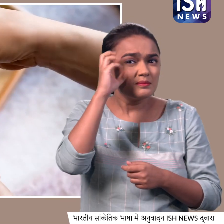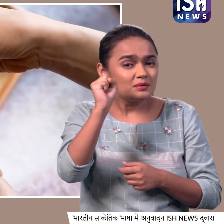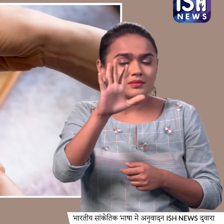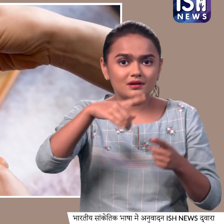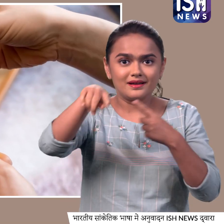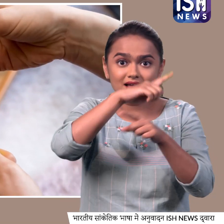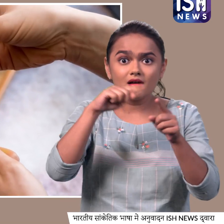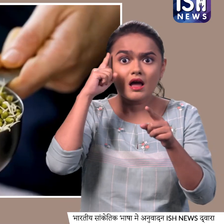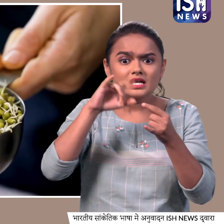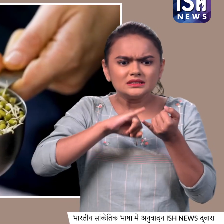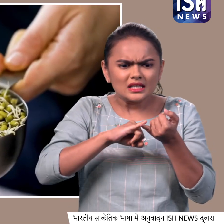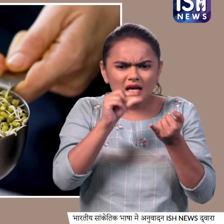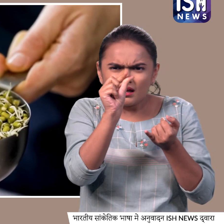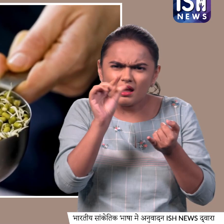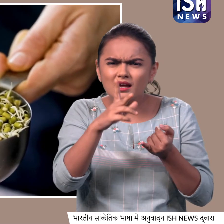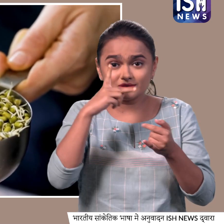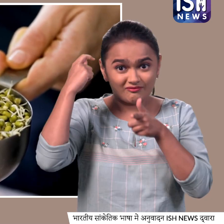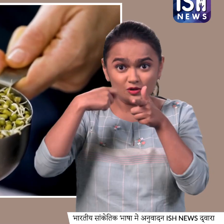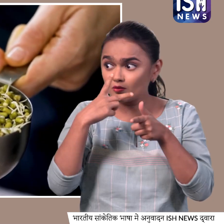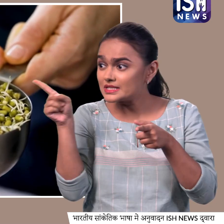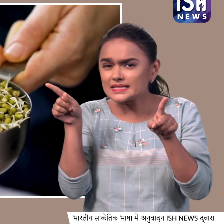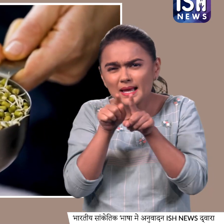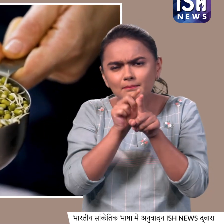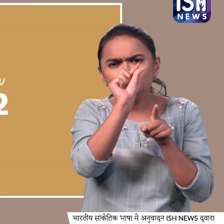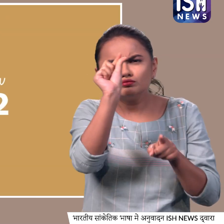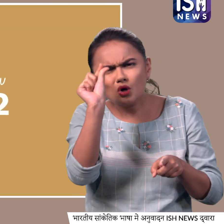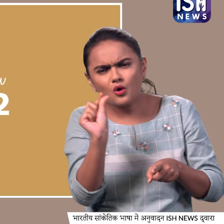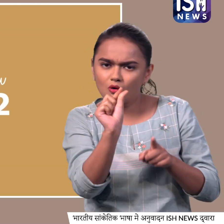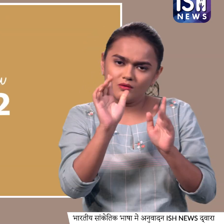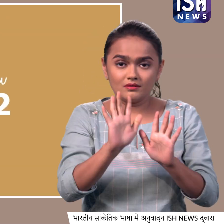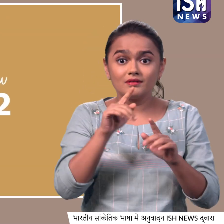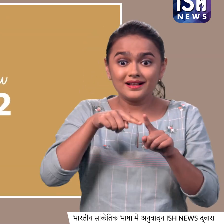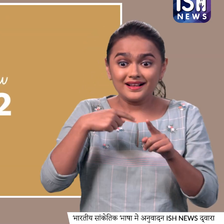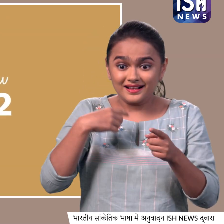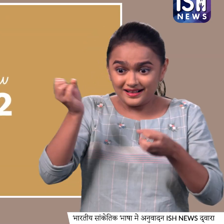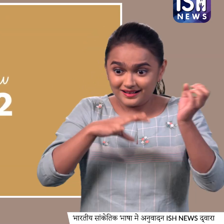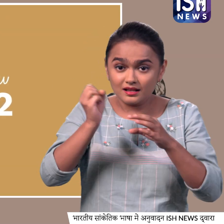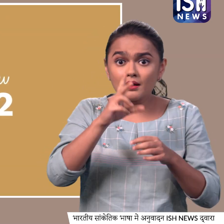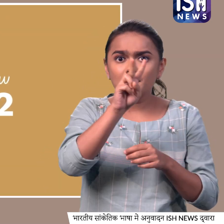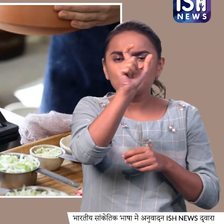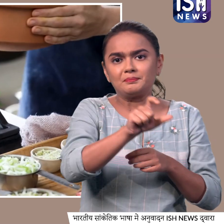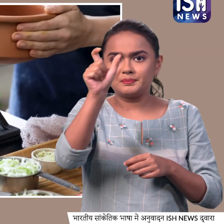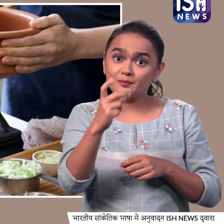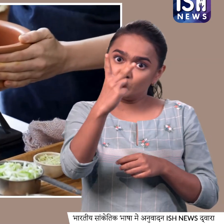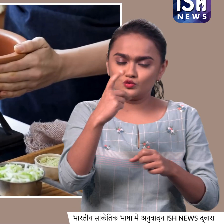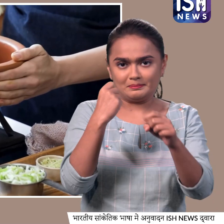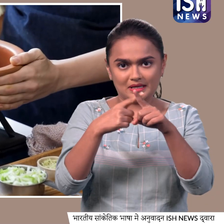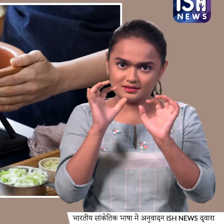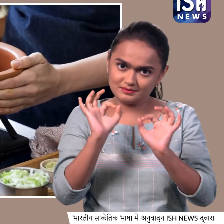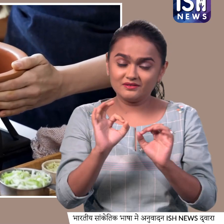आप साबुत मूंग डाल ही यूज करें जो कुछ ऐसी दिखती है ये रेसिपी दो लोगों को सर्फ करेगी सबसे पहले एक हांडी